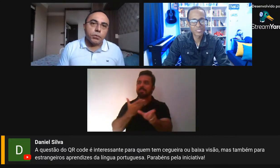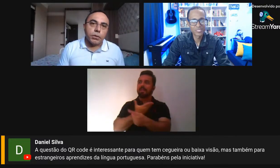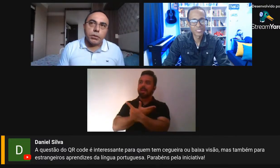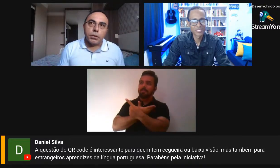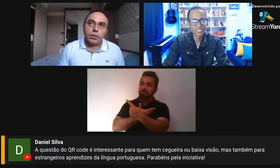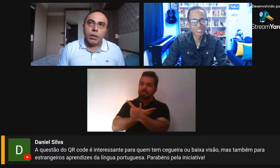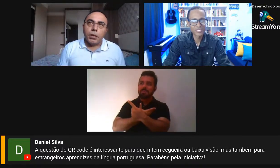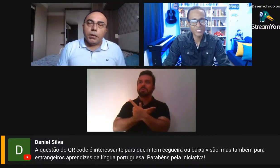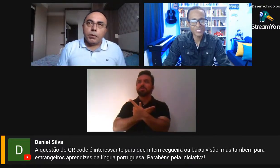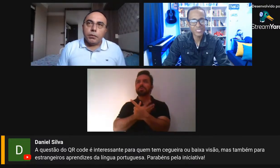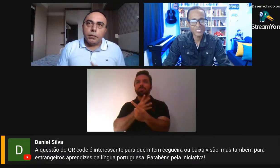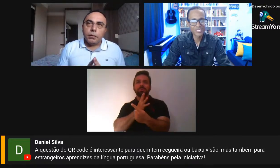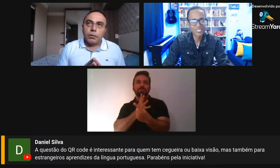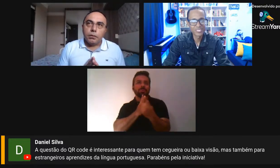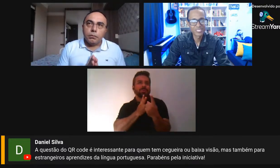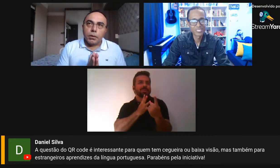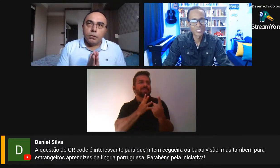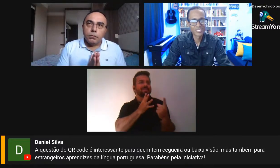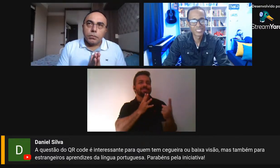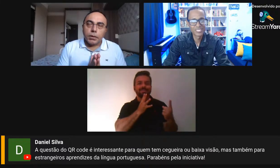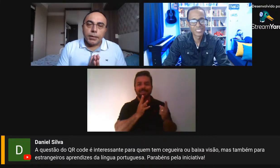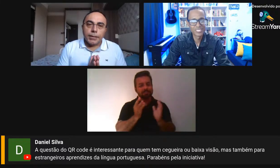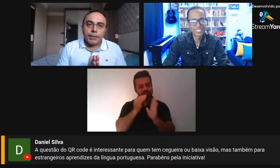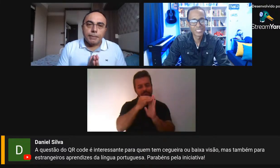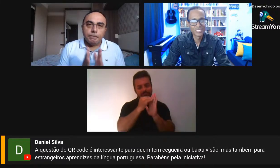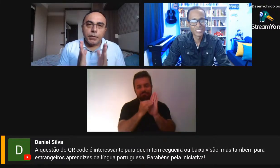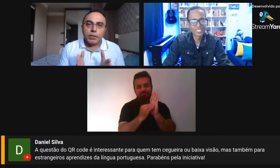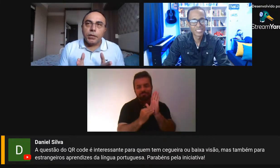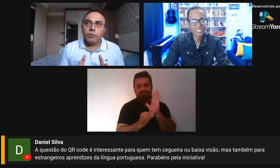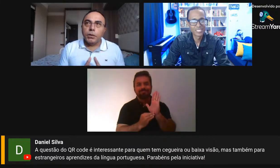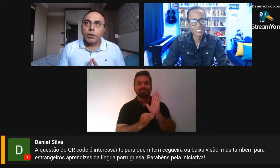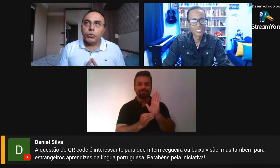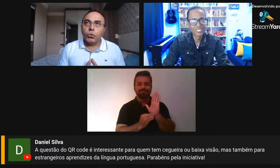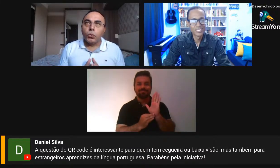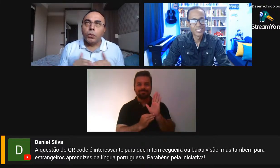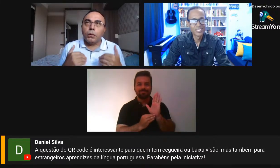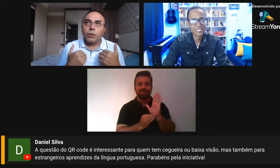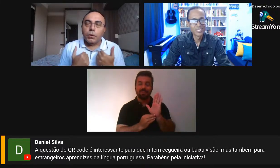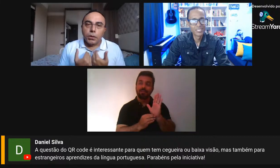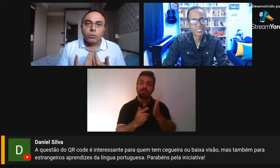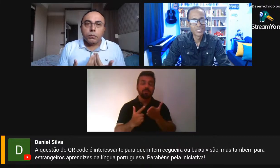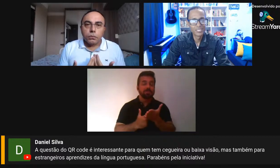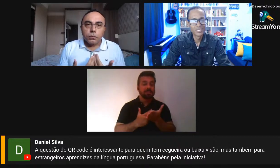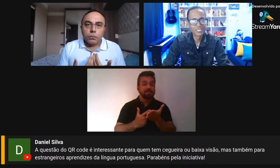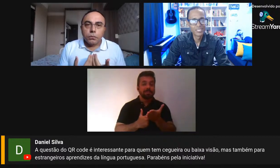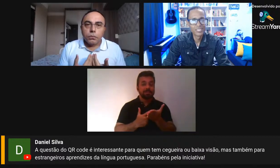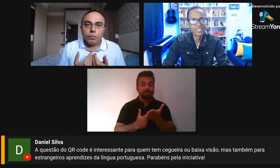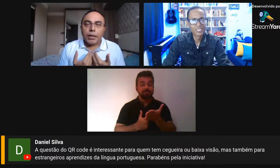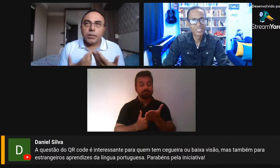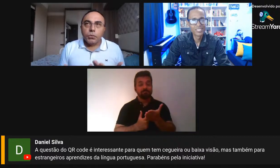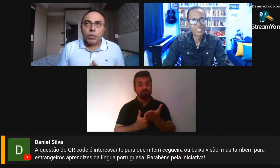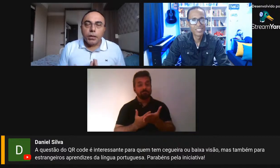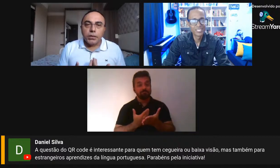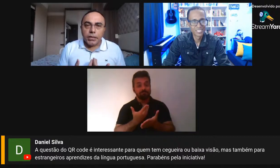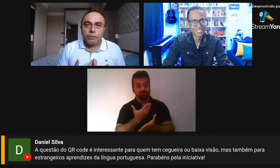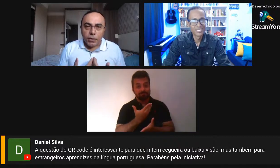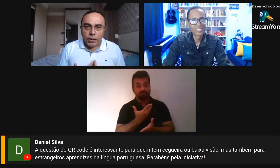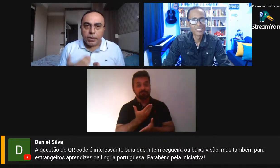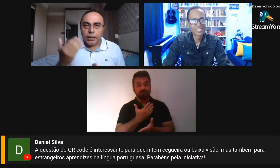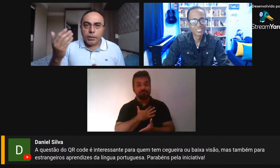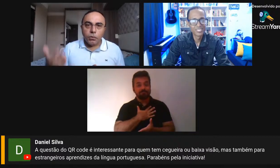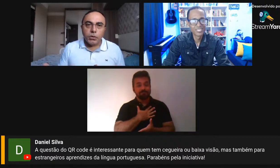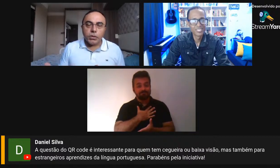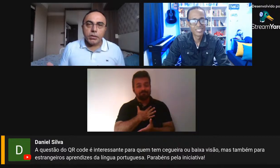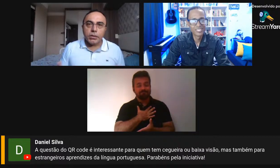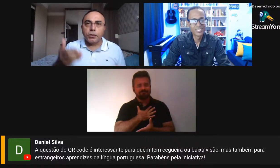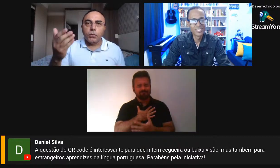conhecidos, conhecidas. E, então, esse livro me deixou, me deu um prazer muito grande escrever,